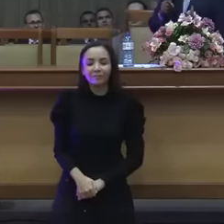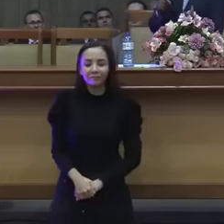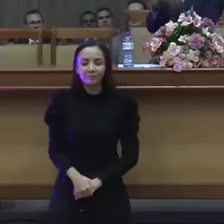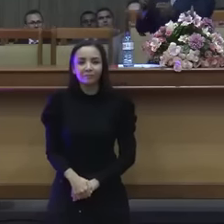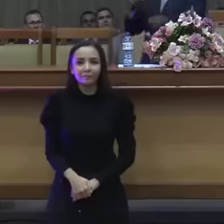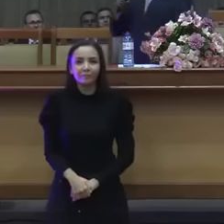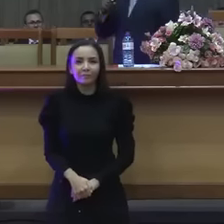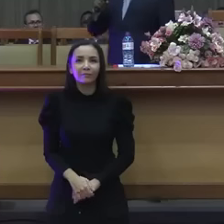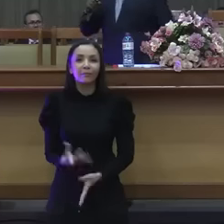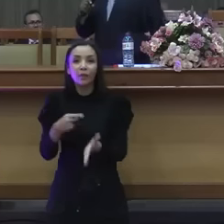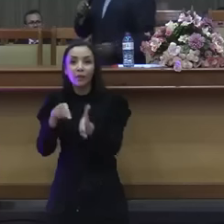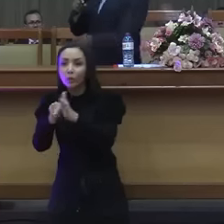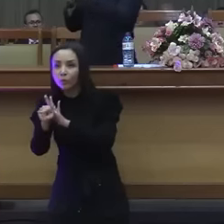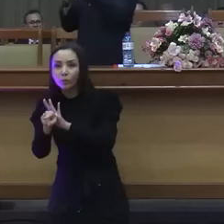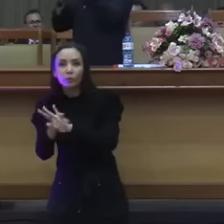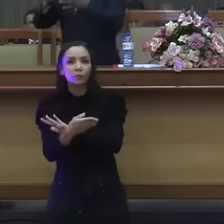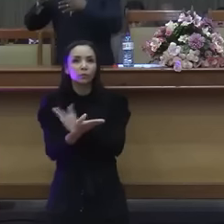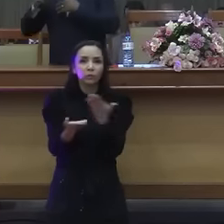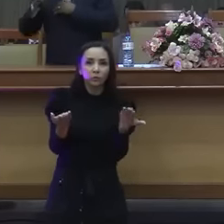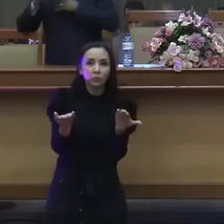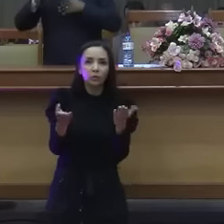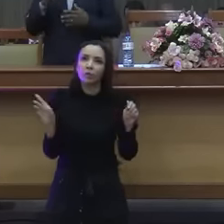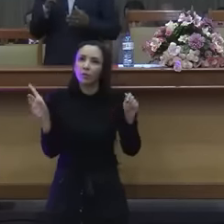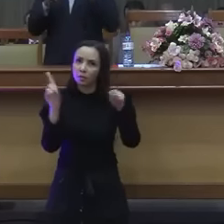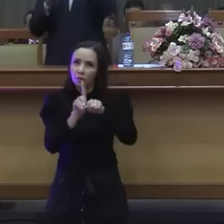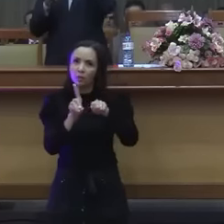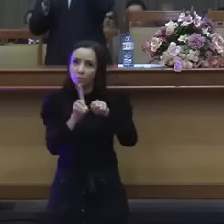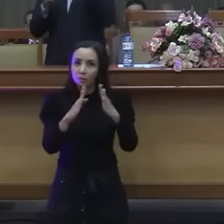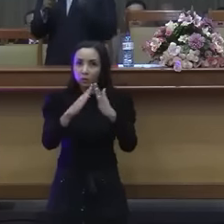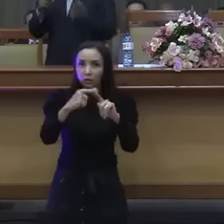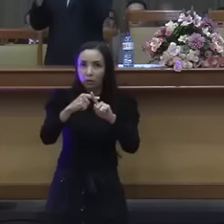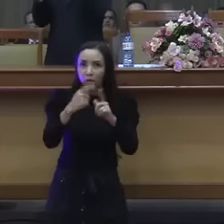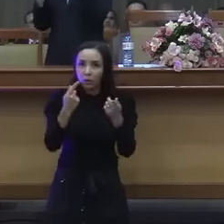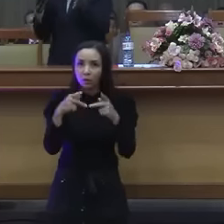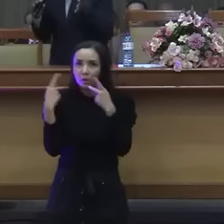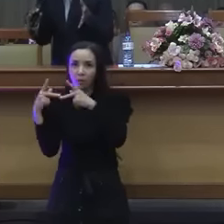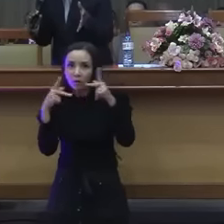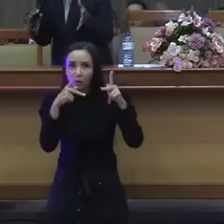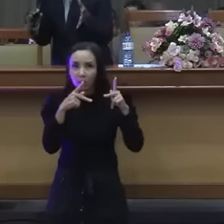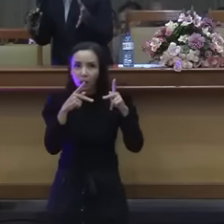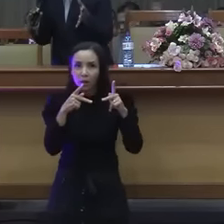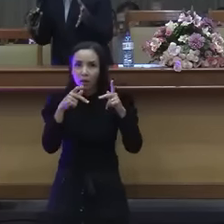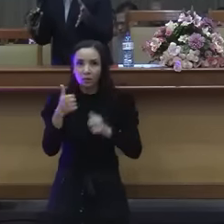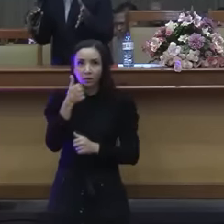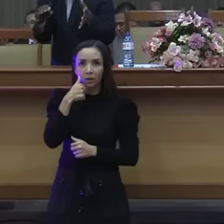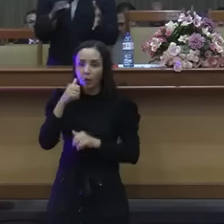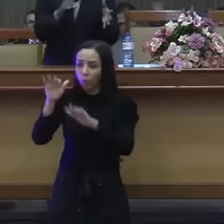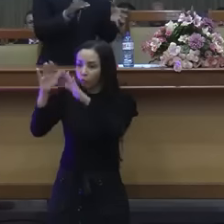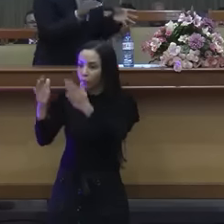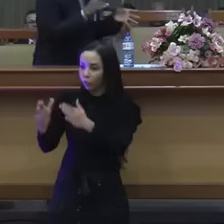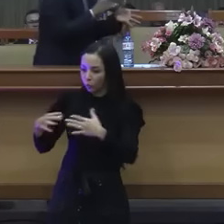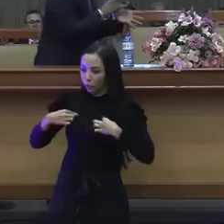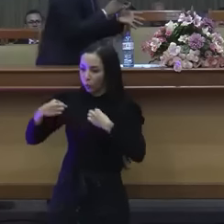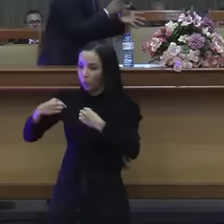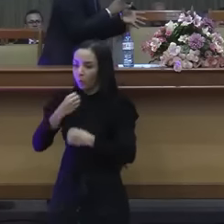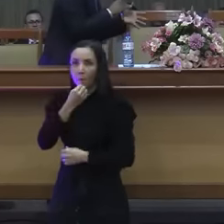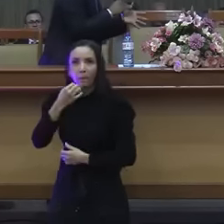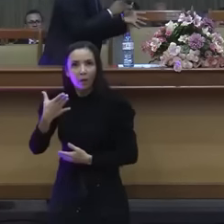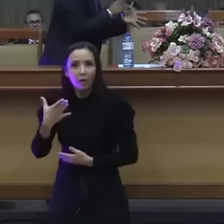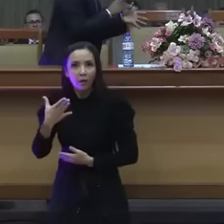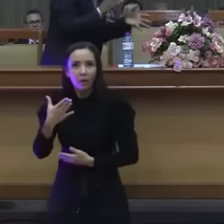Eu pergunto aqui, a Assembleia de Deus pregar que a irmã dá vestida bacaninha, é bom ou é ruim?